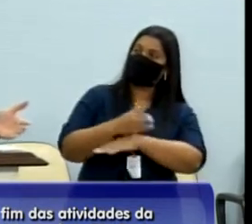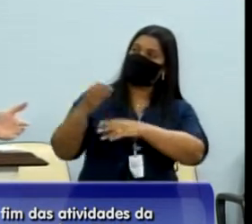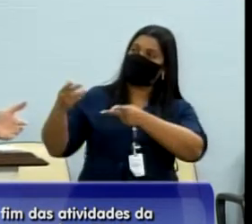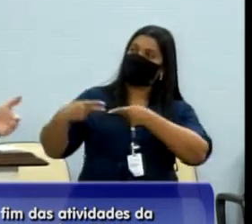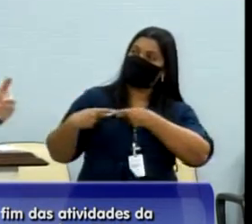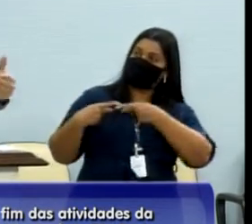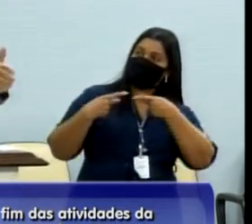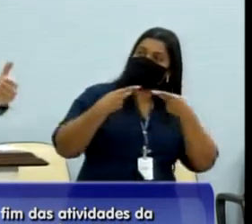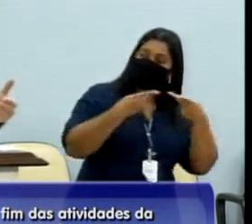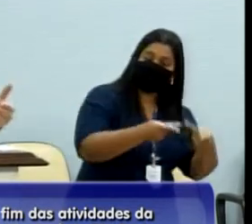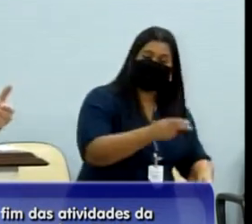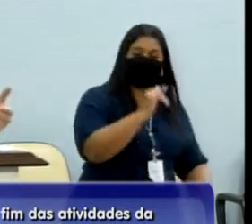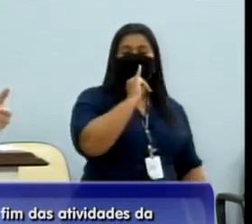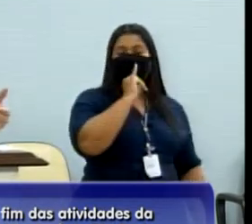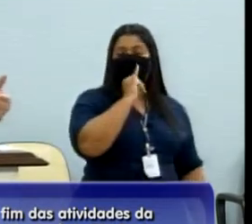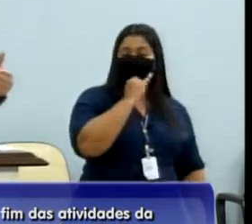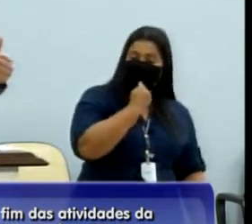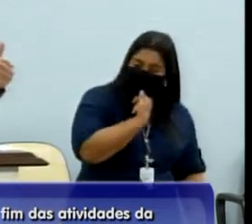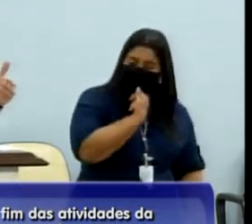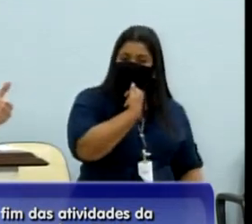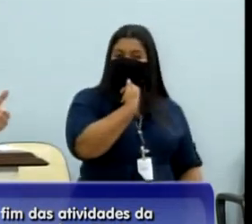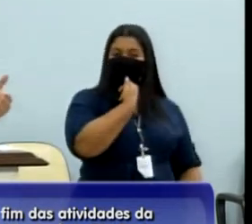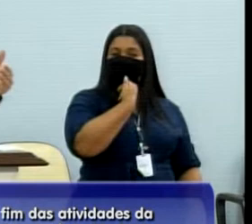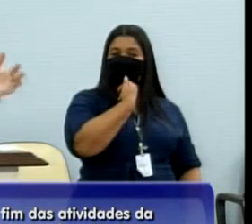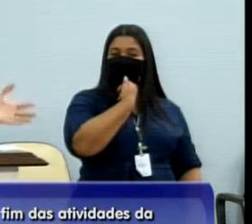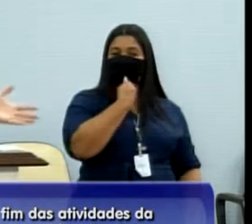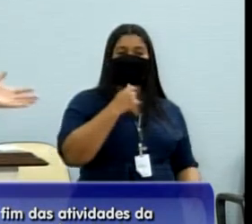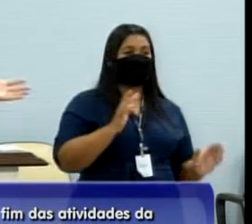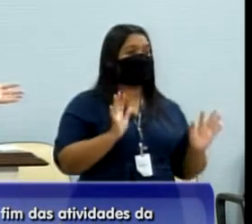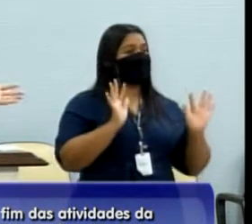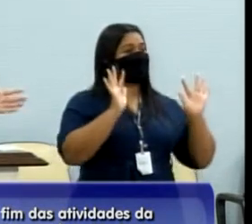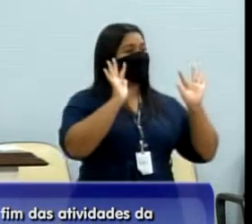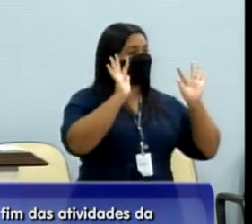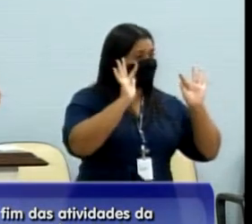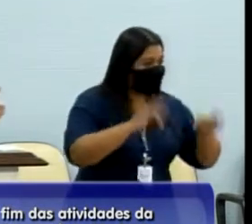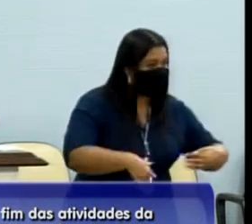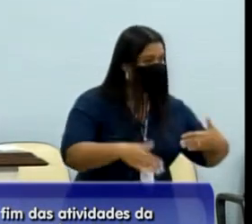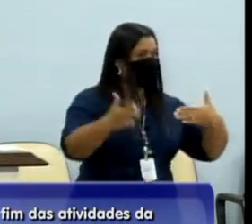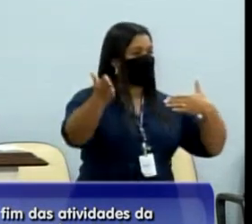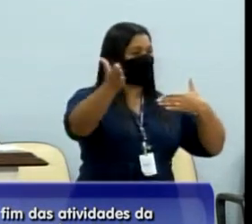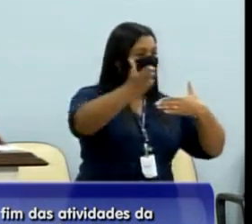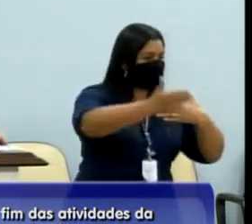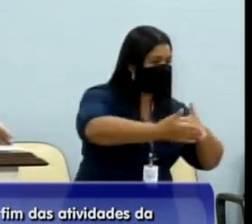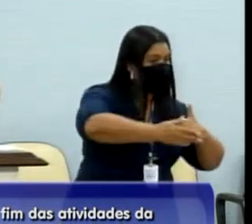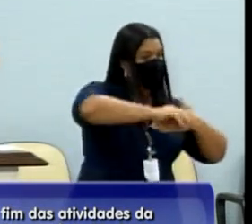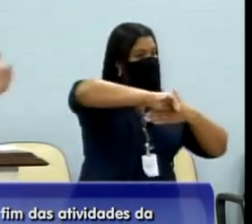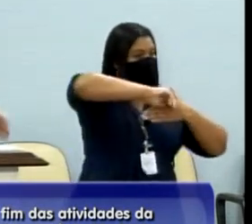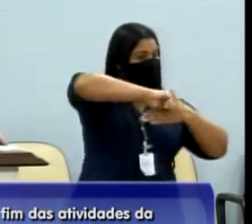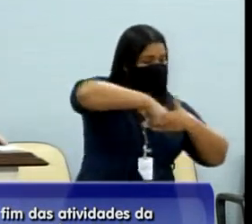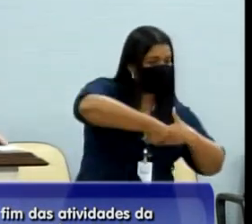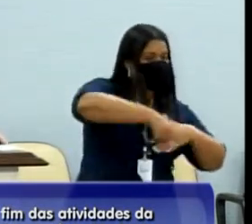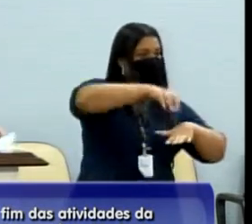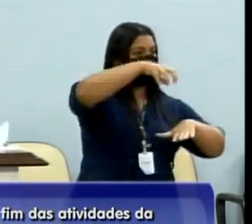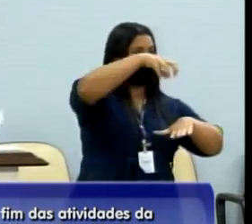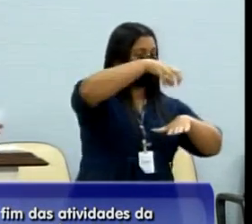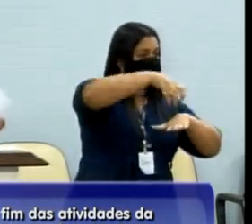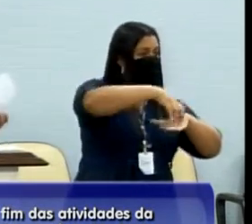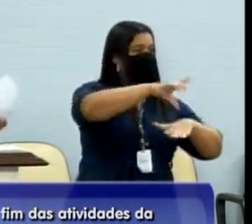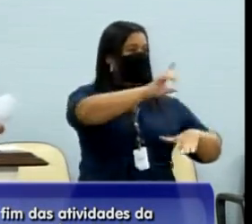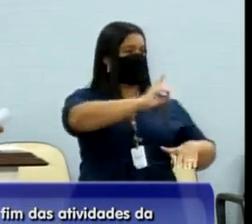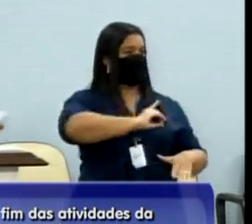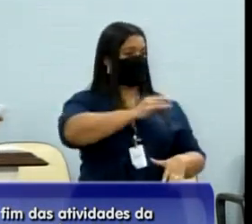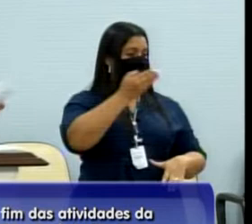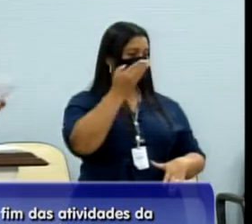mas participar com tristeza, uma solenidade de encerramento da atividade da delegacia do Serviço Militar de São José do Rio Preto. Agora o Rio Preto passa